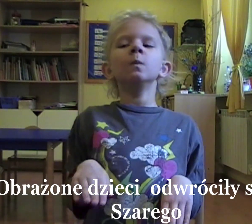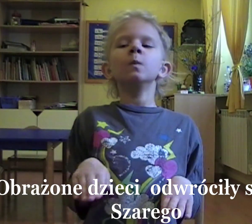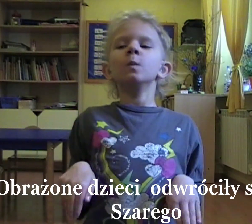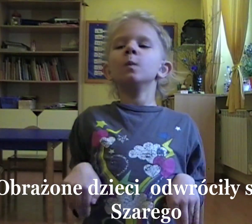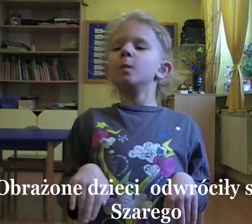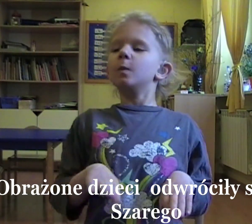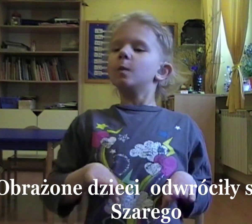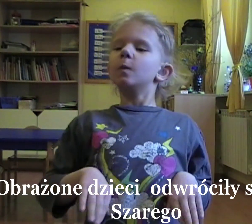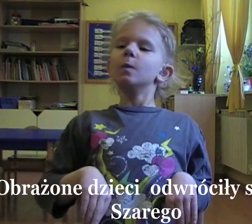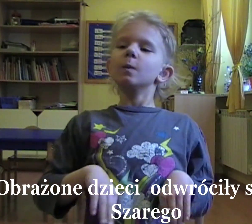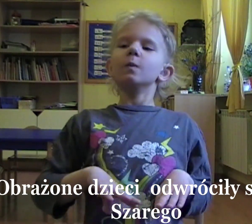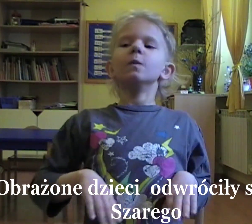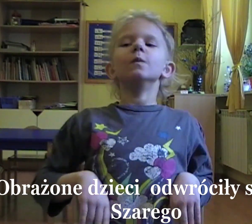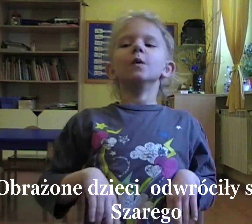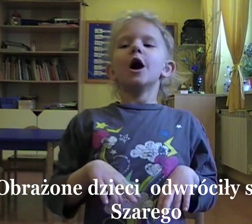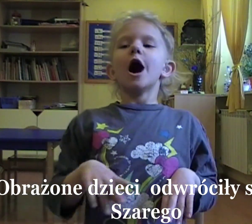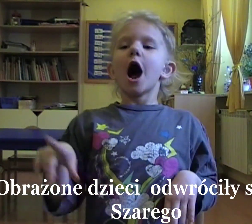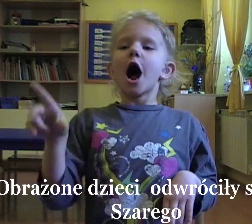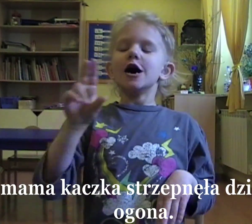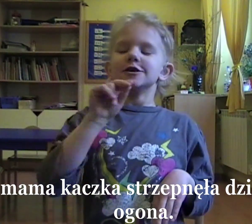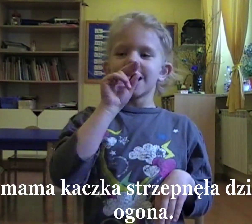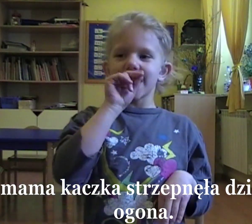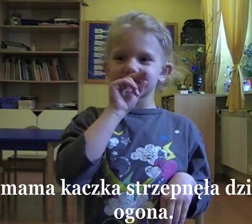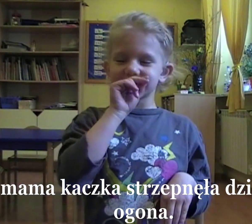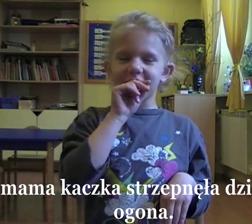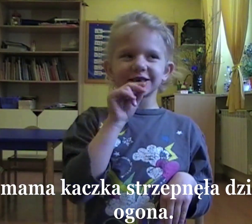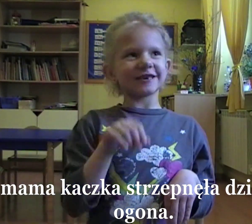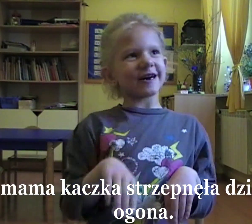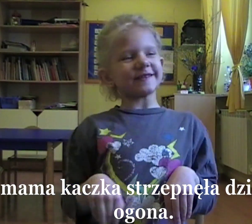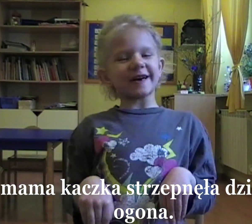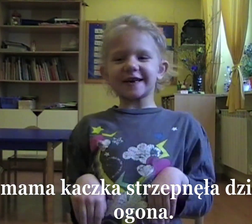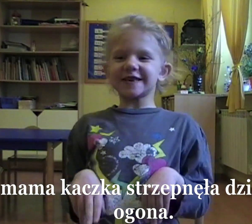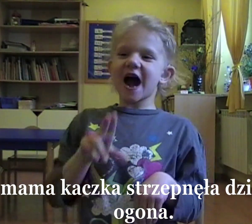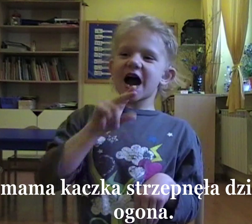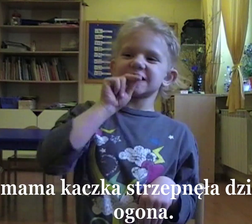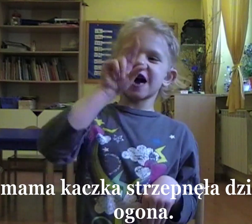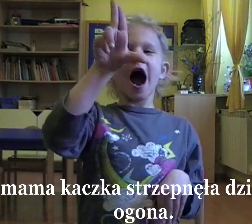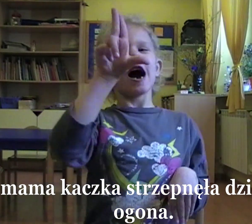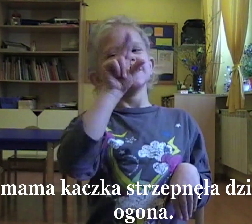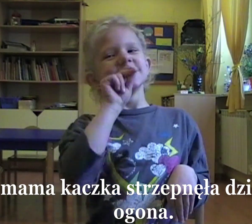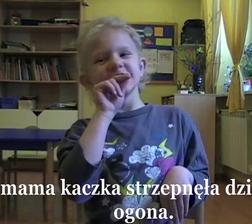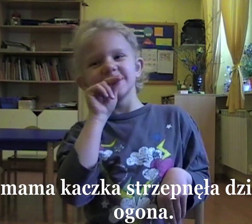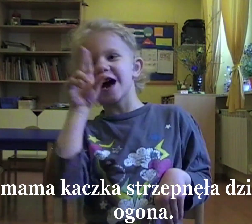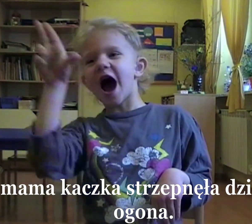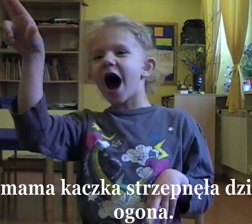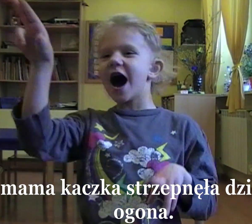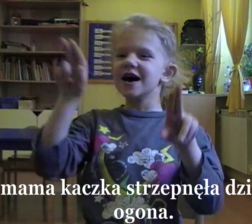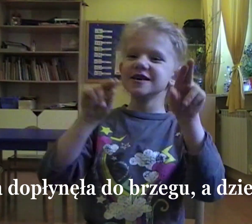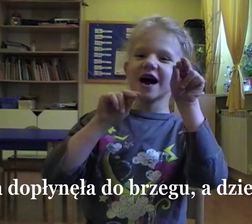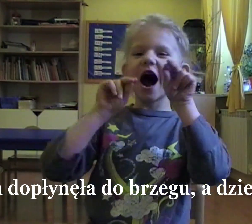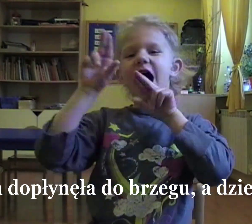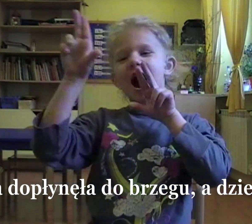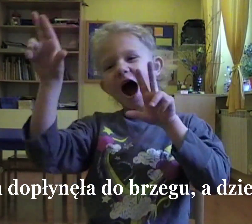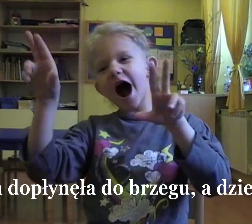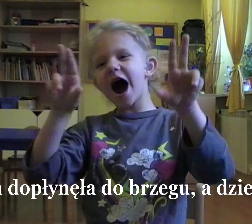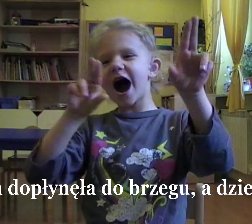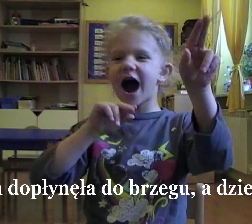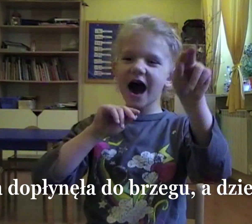szary. Obrażone dzieci odwróciły się od szarego, a mama kaczka trzepnęła dziecko z ogona.